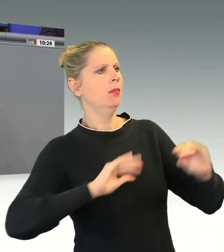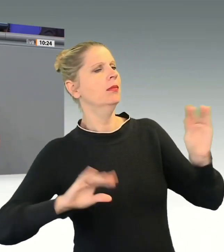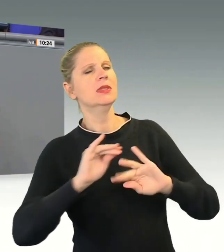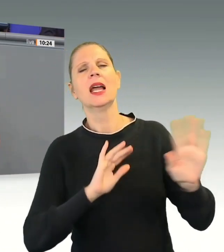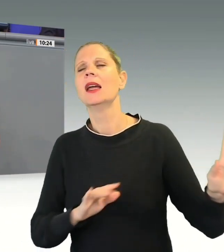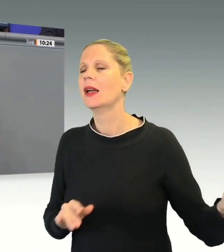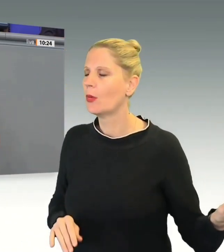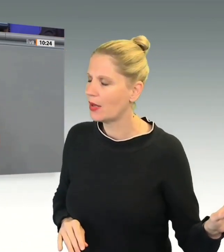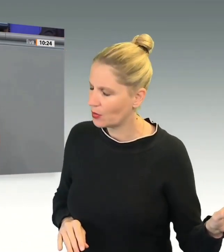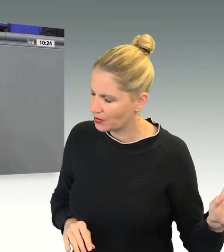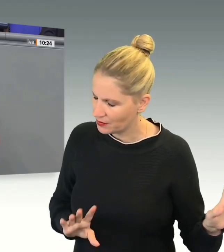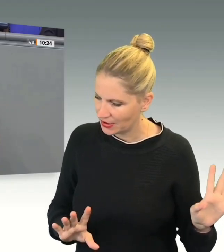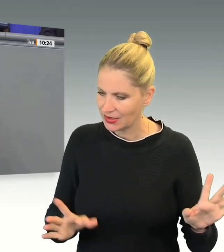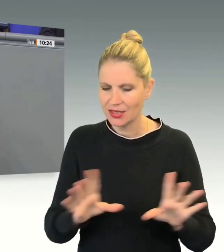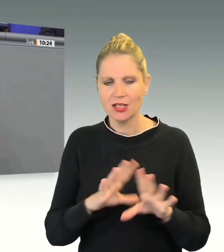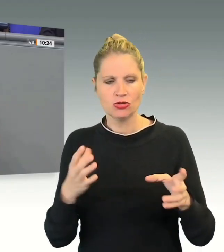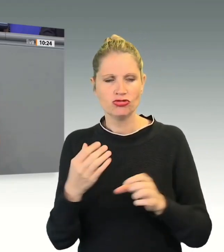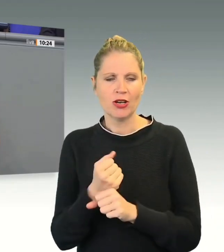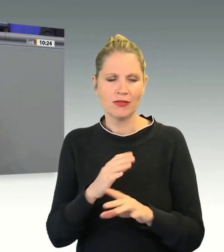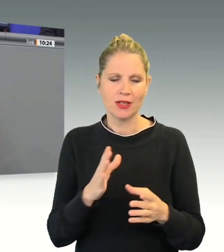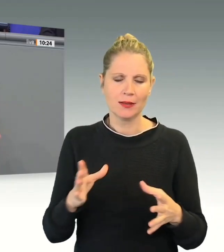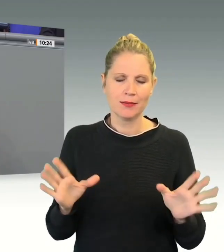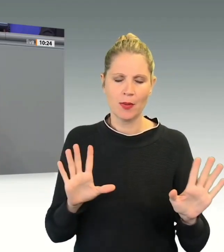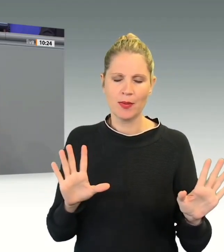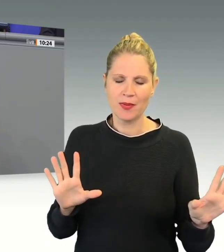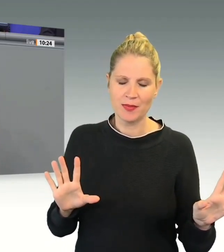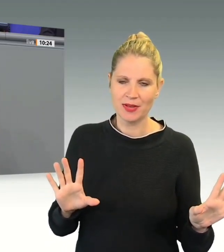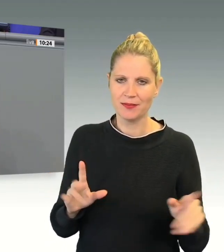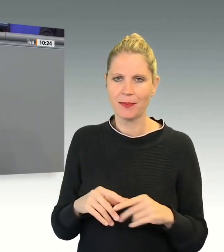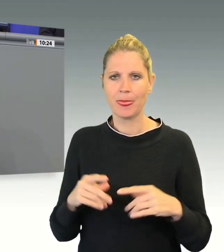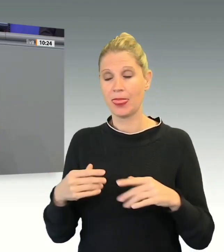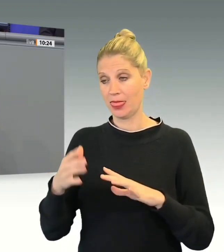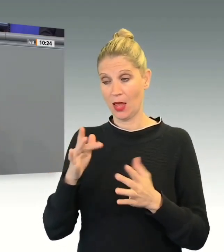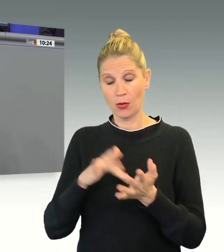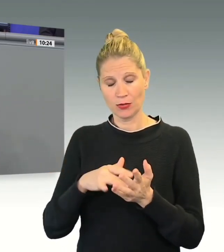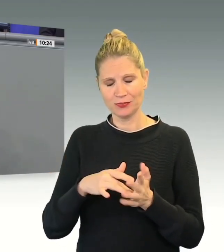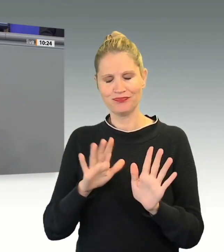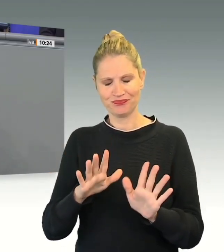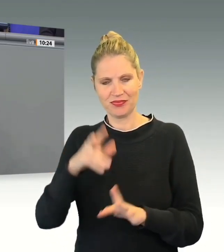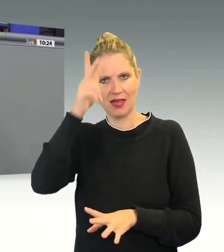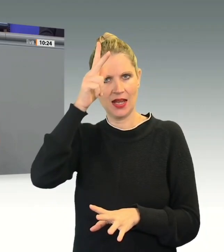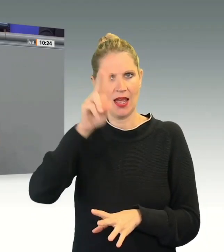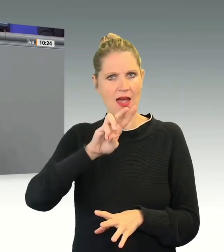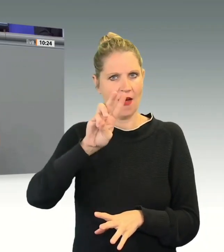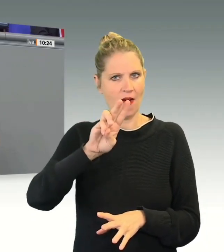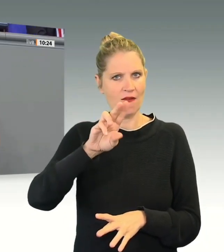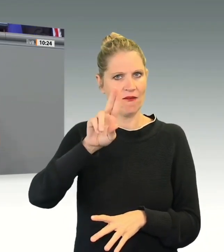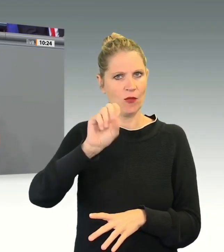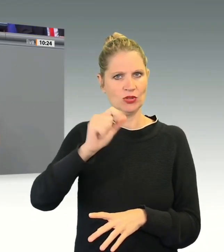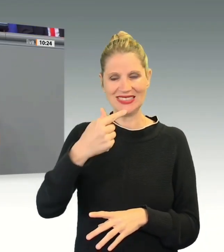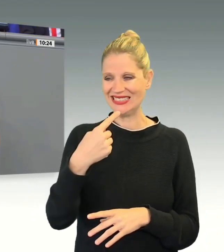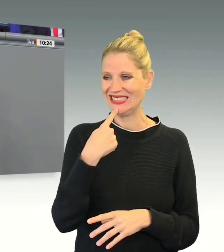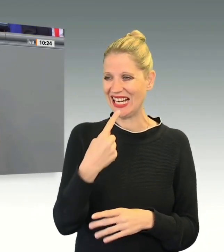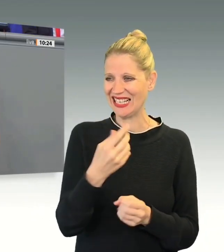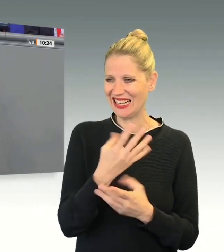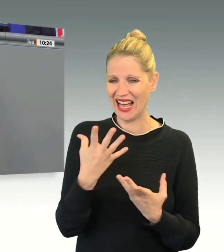schaffen wir das alle gemeinsam. Denn Herr Wüst hat letztlich ganz deutlich gemacht, welchen Ansatz wir gehen. Und ohnehin,